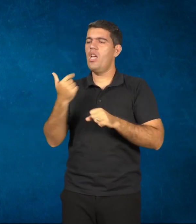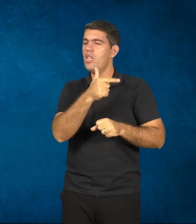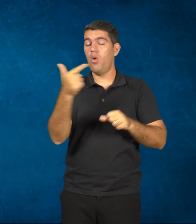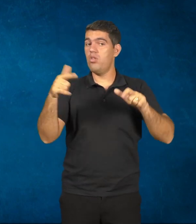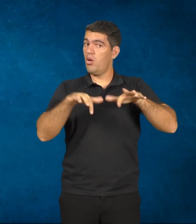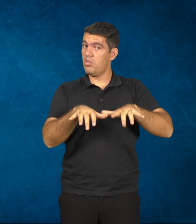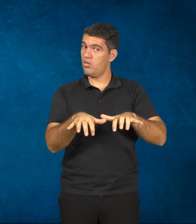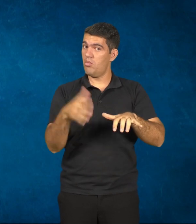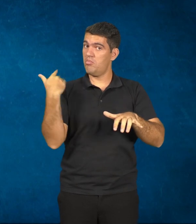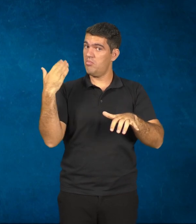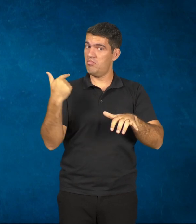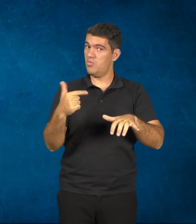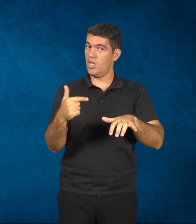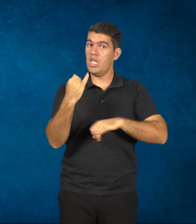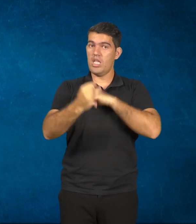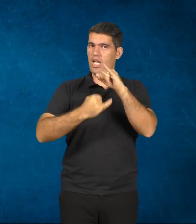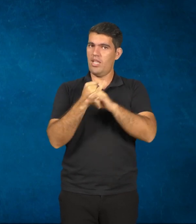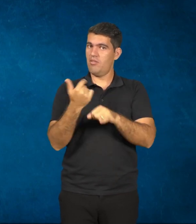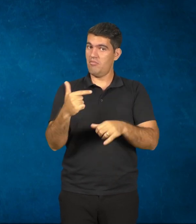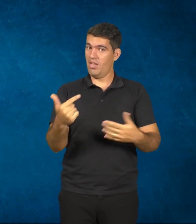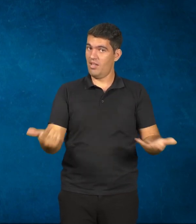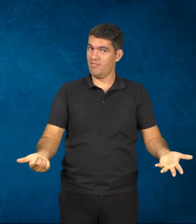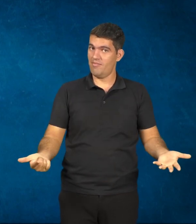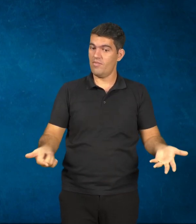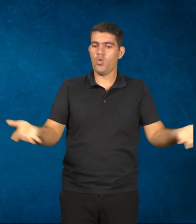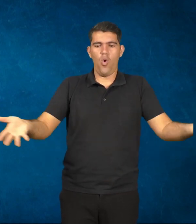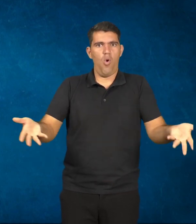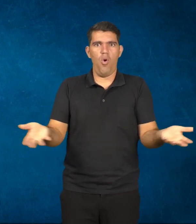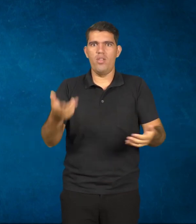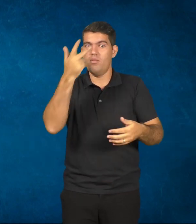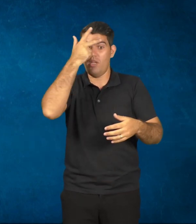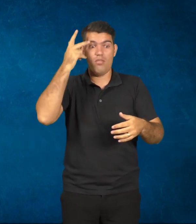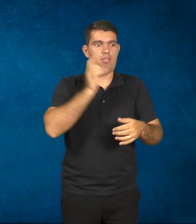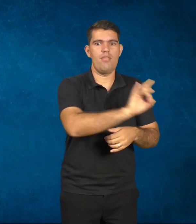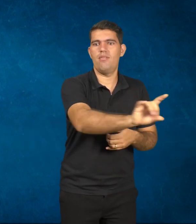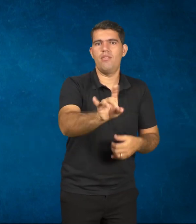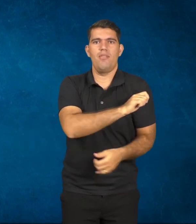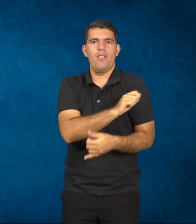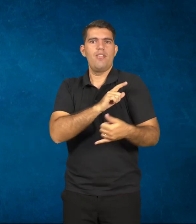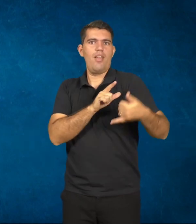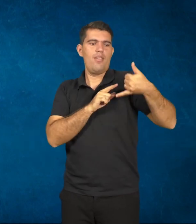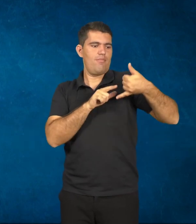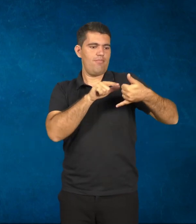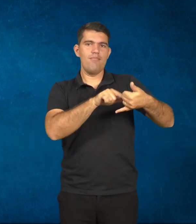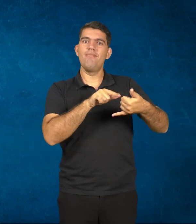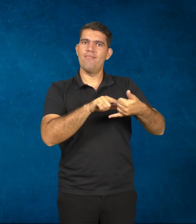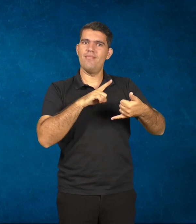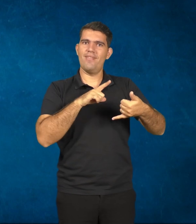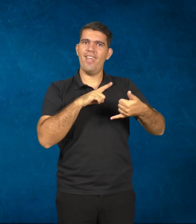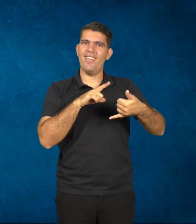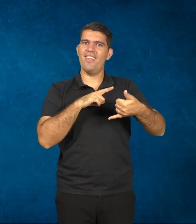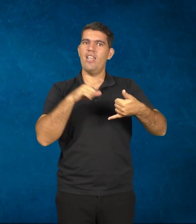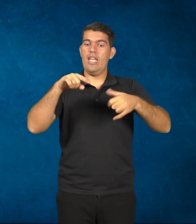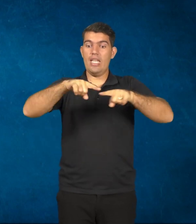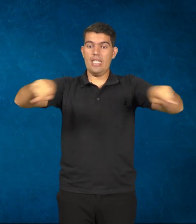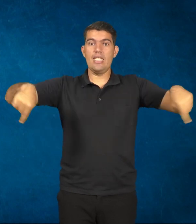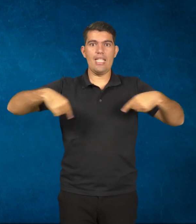computador, não tinham internet, hoje em dia, todos têm celulares, smartphones, na própria sala de aula na minha universidade